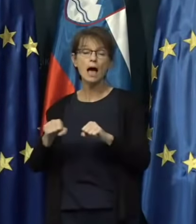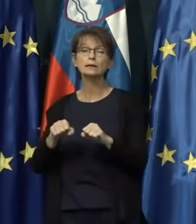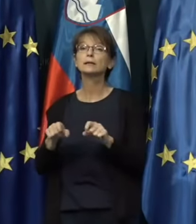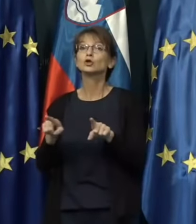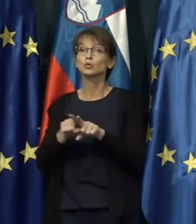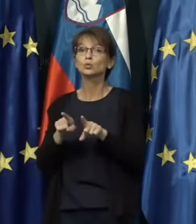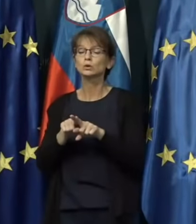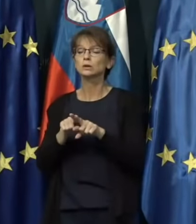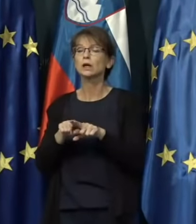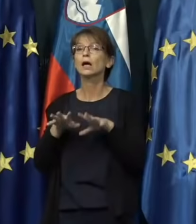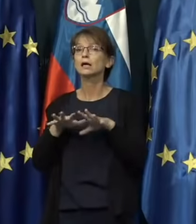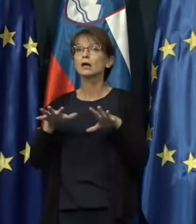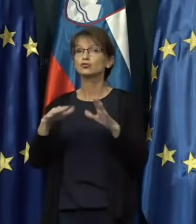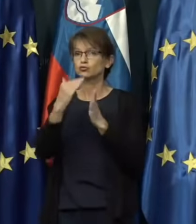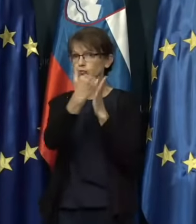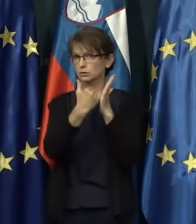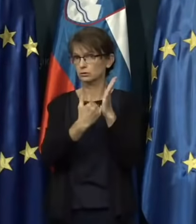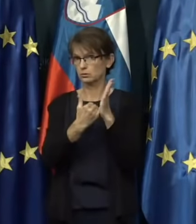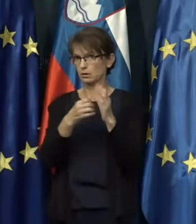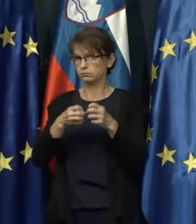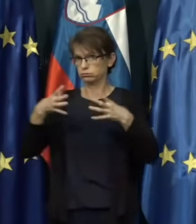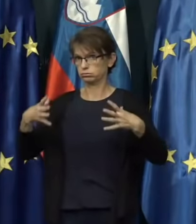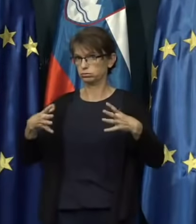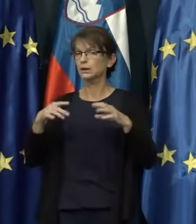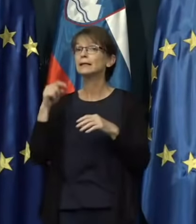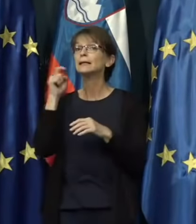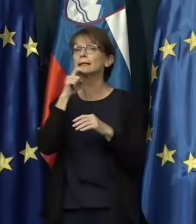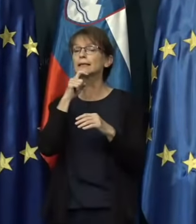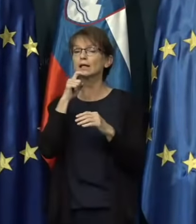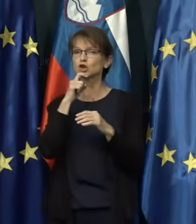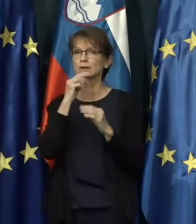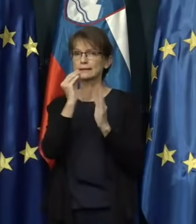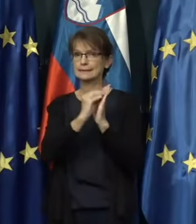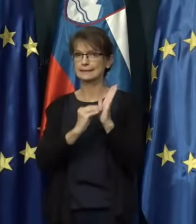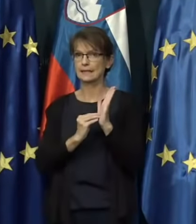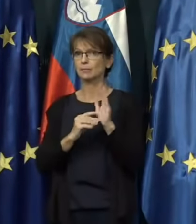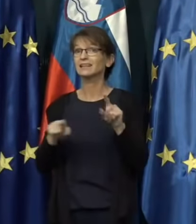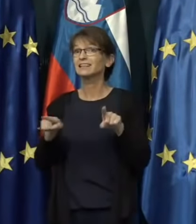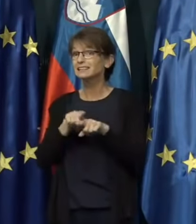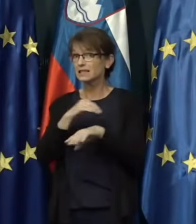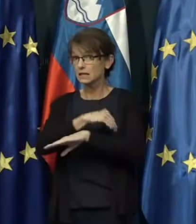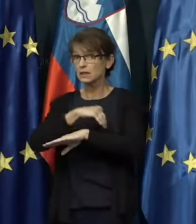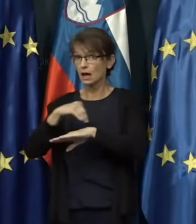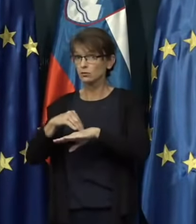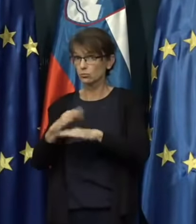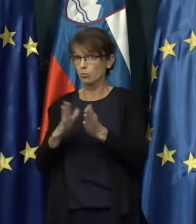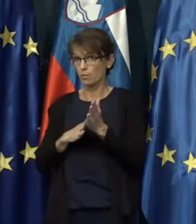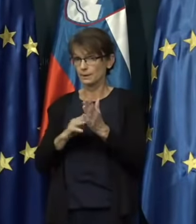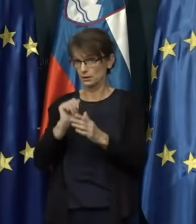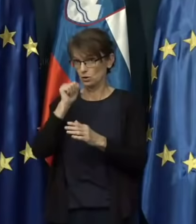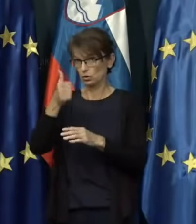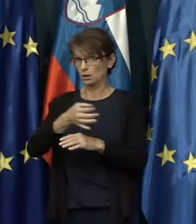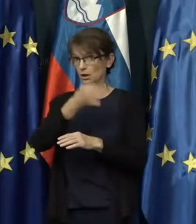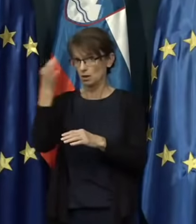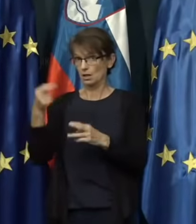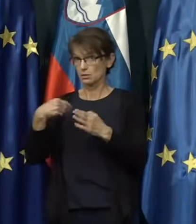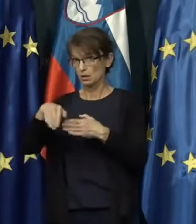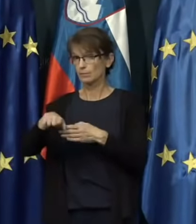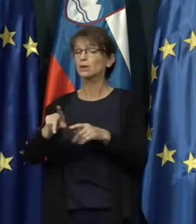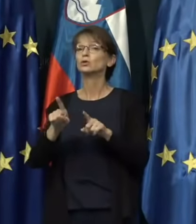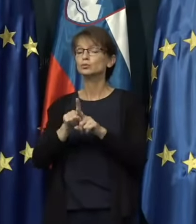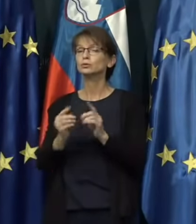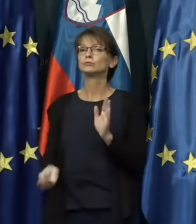tako razširila rdeči seznam in je z istim datumom, se pravi z jutrišnjim dnem, dodala na ta seznam tudi